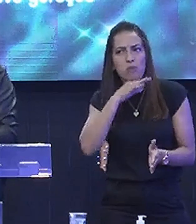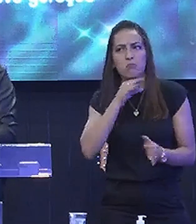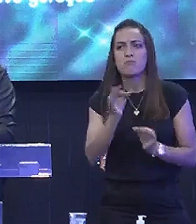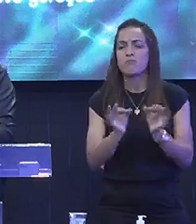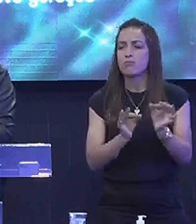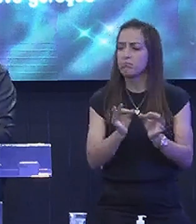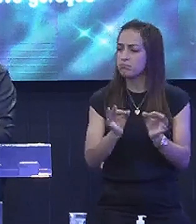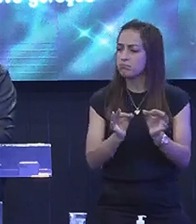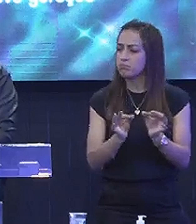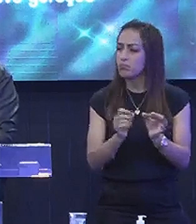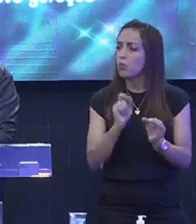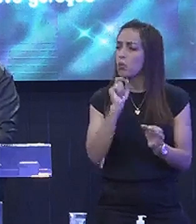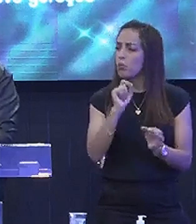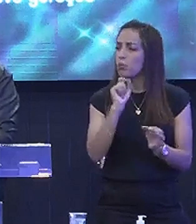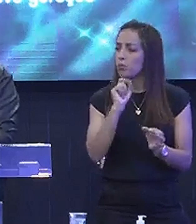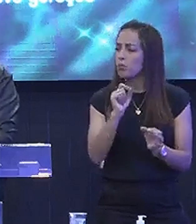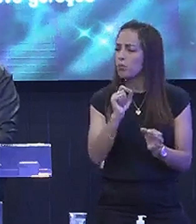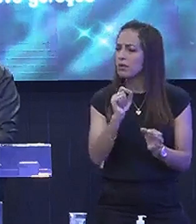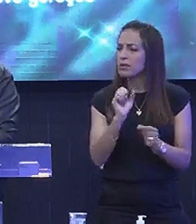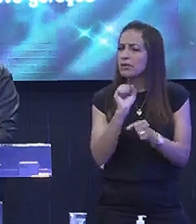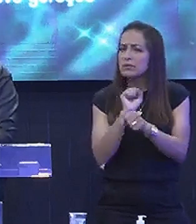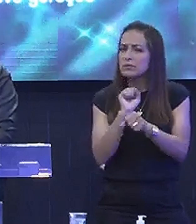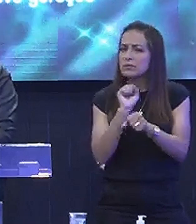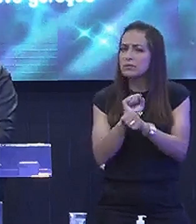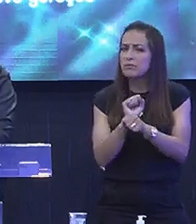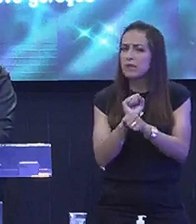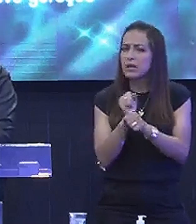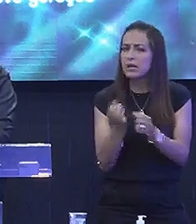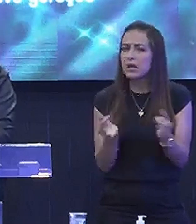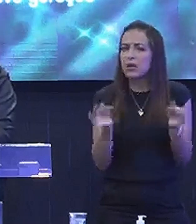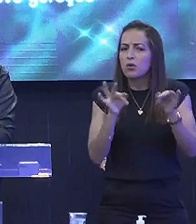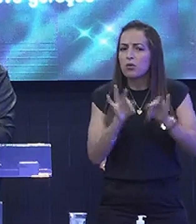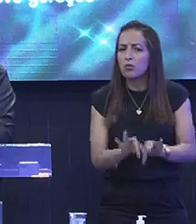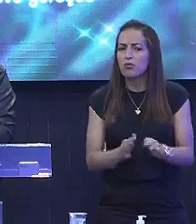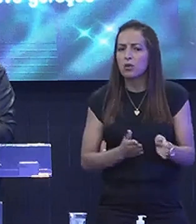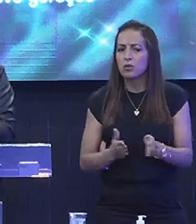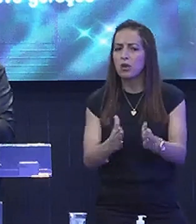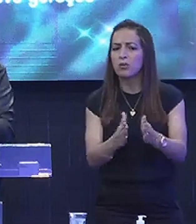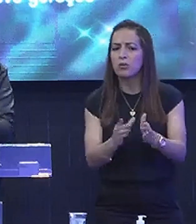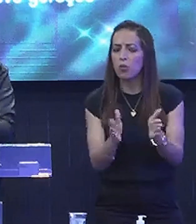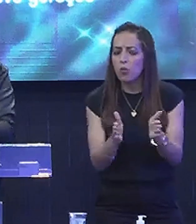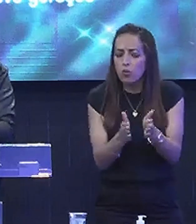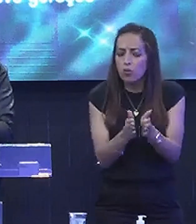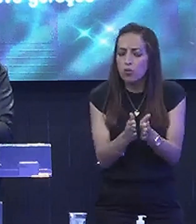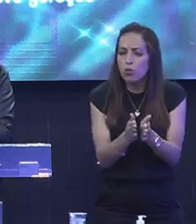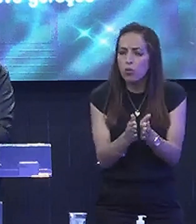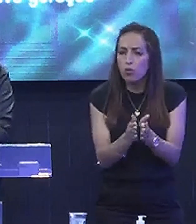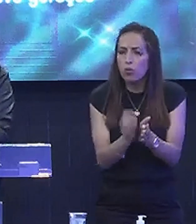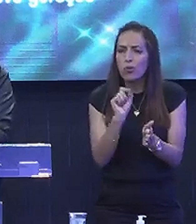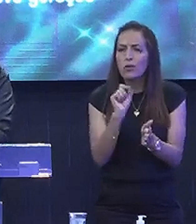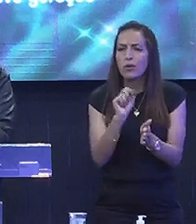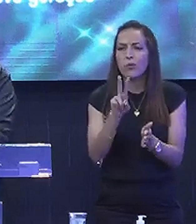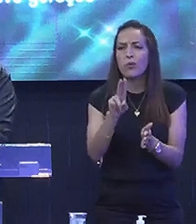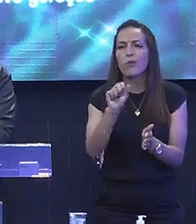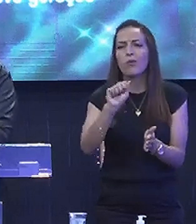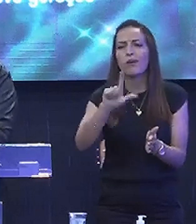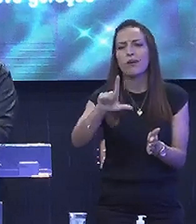O que que te espera No final do caminho Estreito Um vale